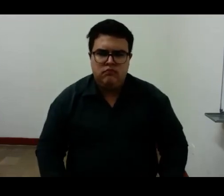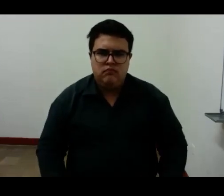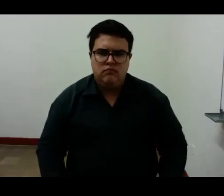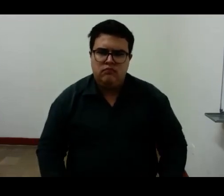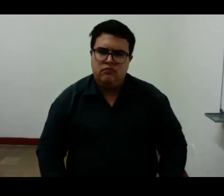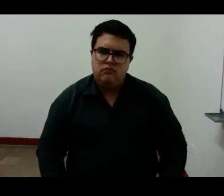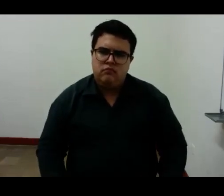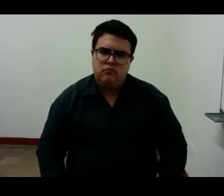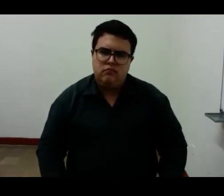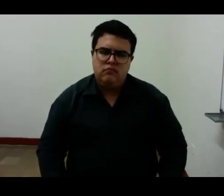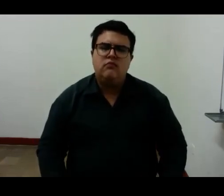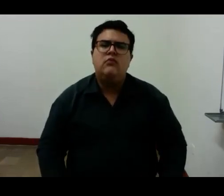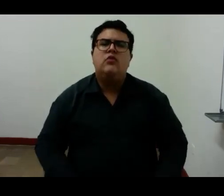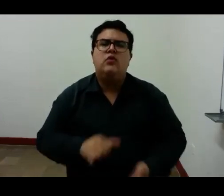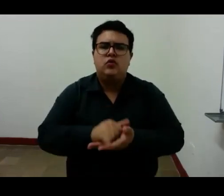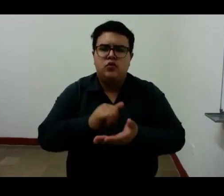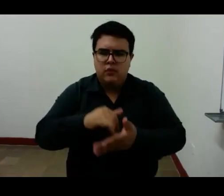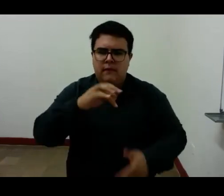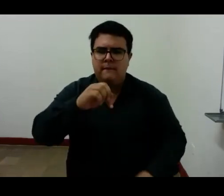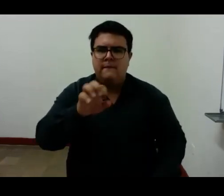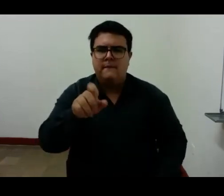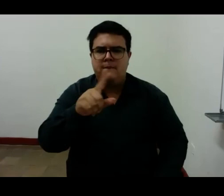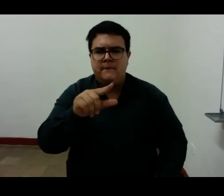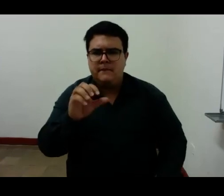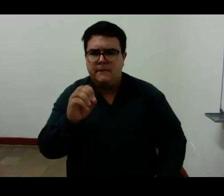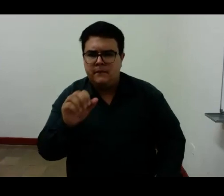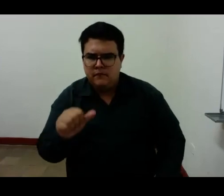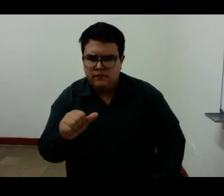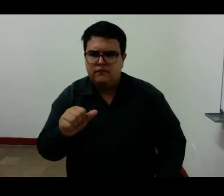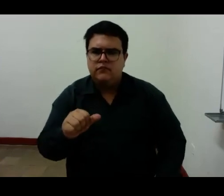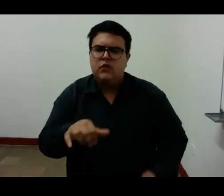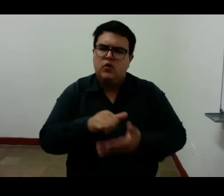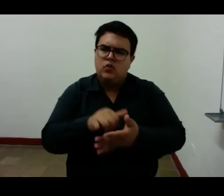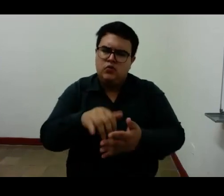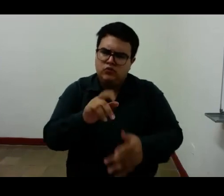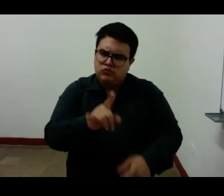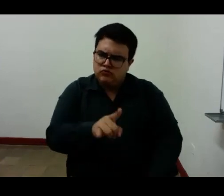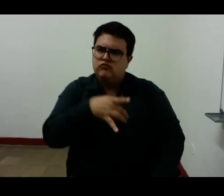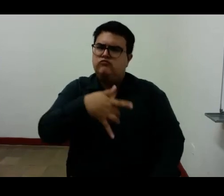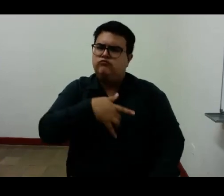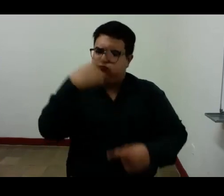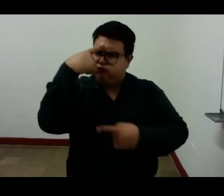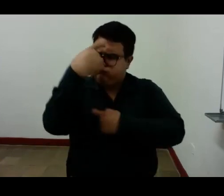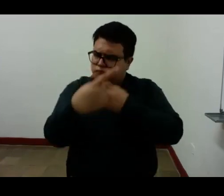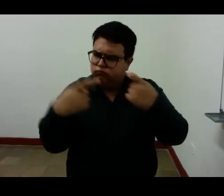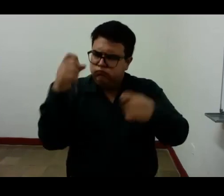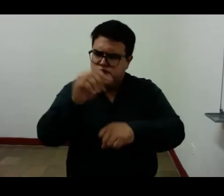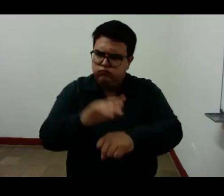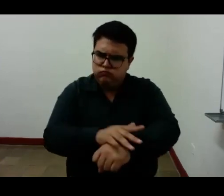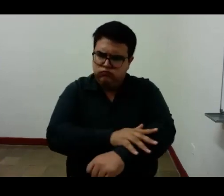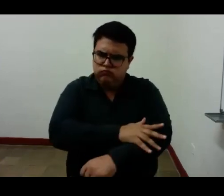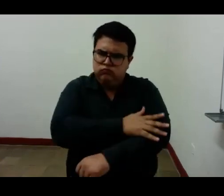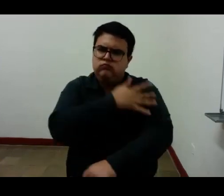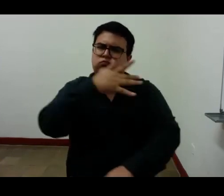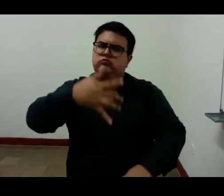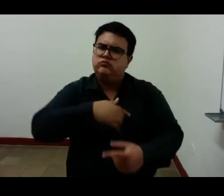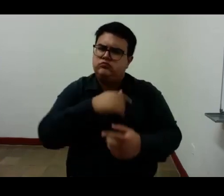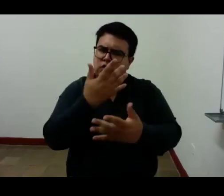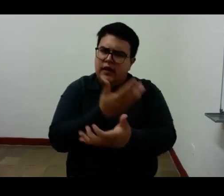Fernando Pessoa pensó en la posibilidad futura de una ciencia del yo